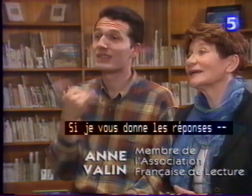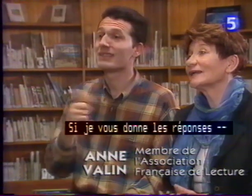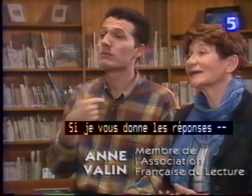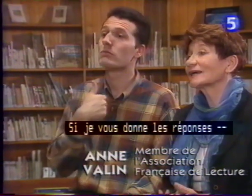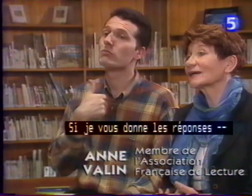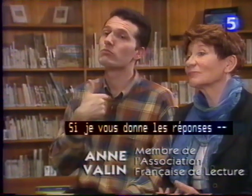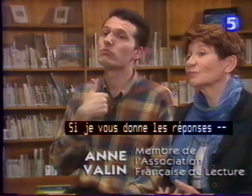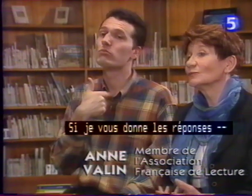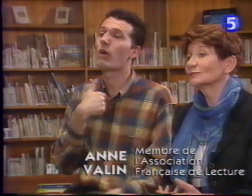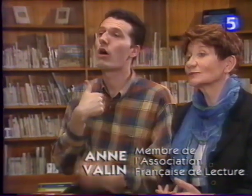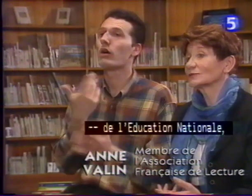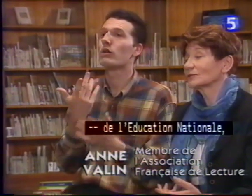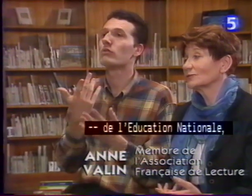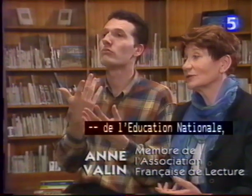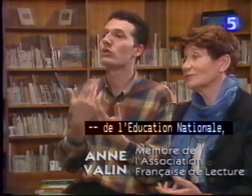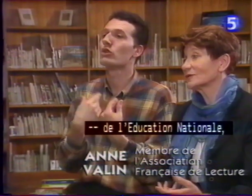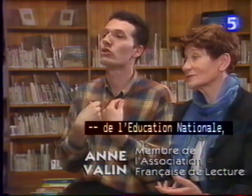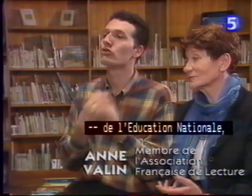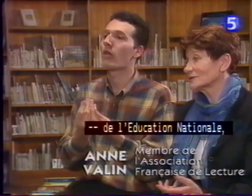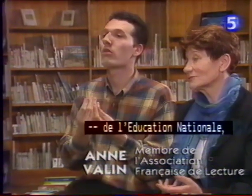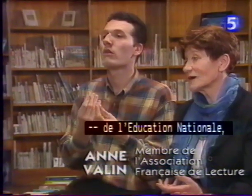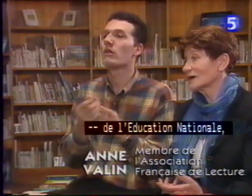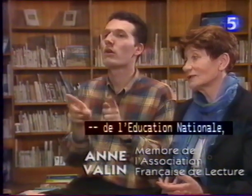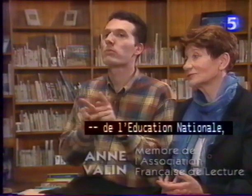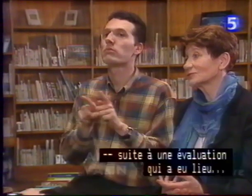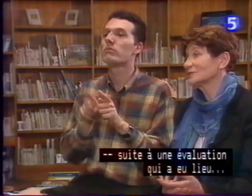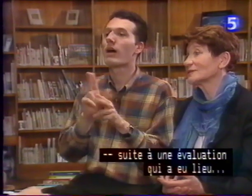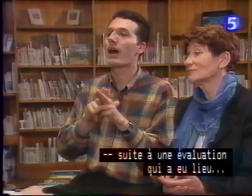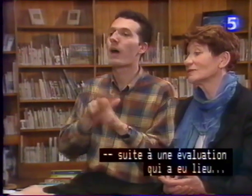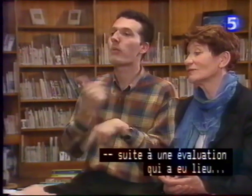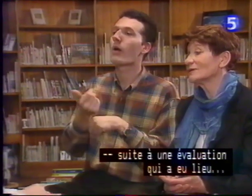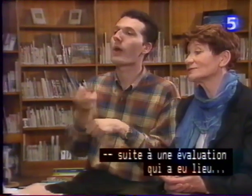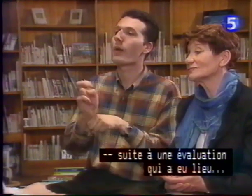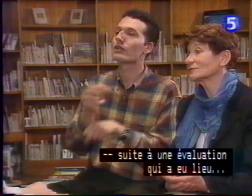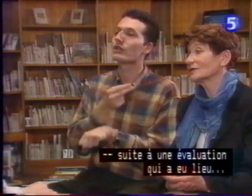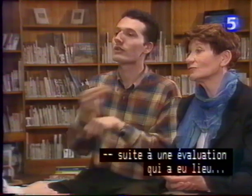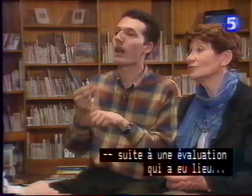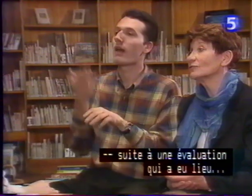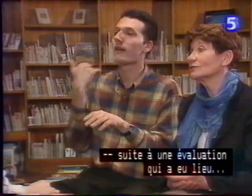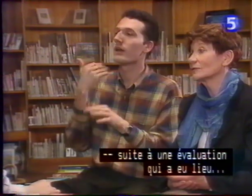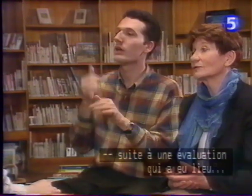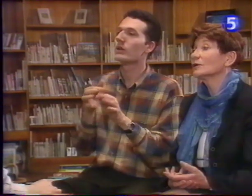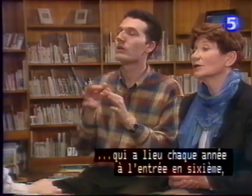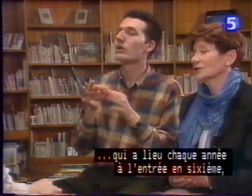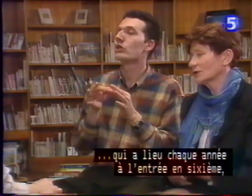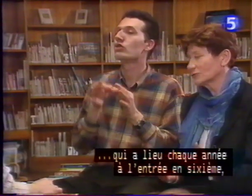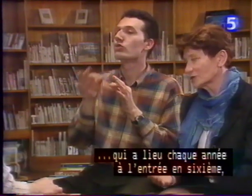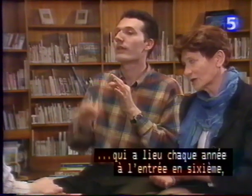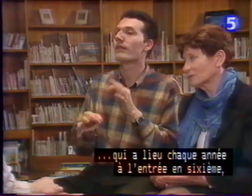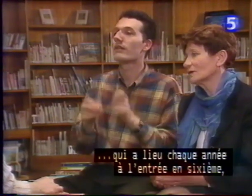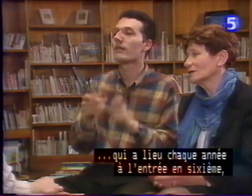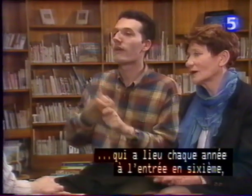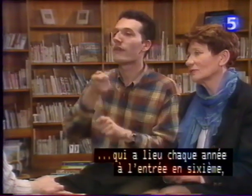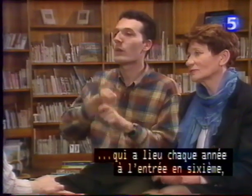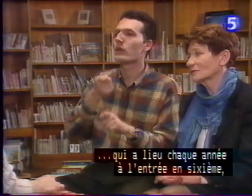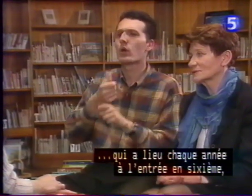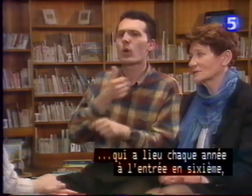réponses de l'éducation nationale, suite à une évaluation qui a eu lieu, qui a eu lieu chaque année à l'entrée en sixième,